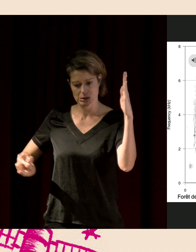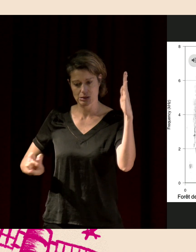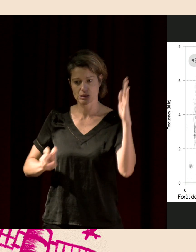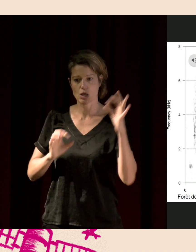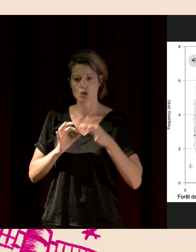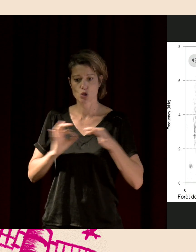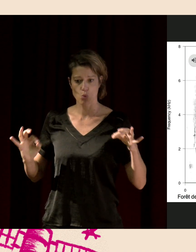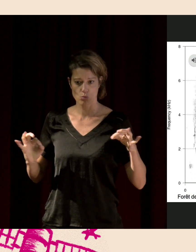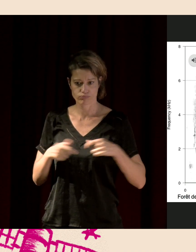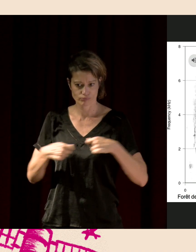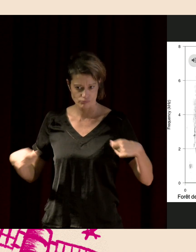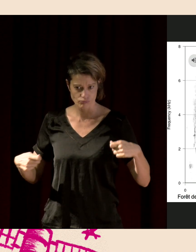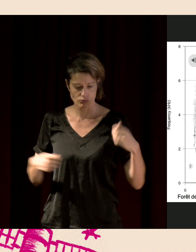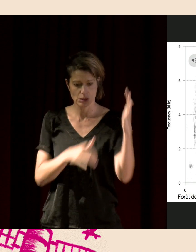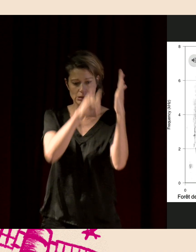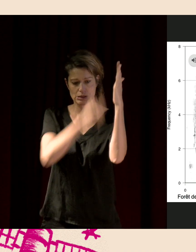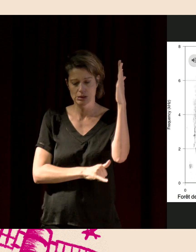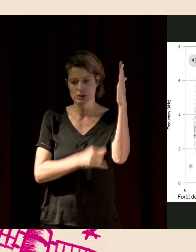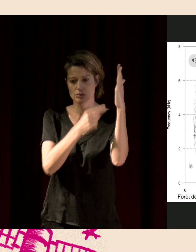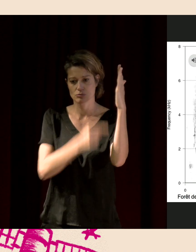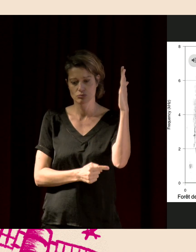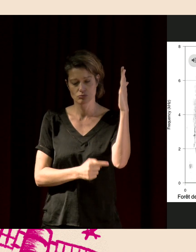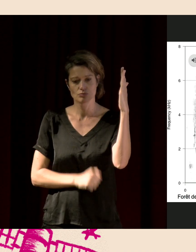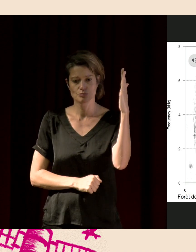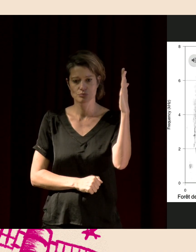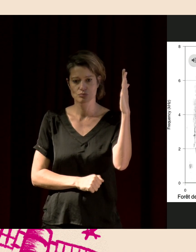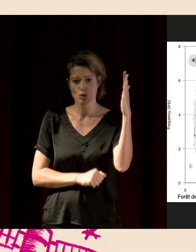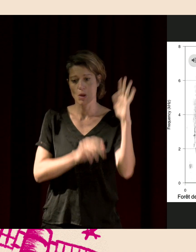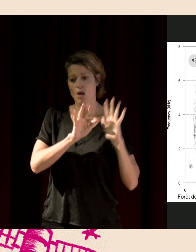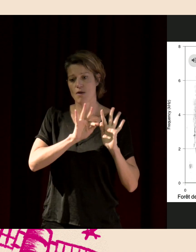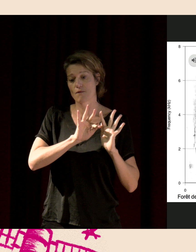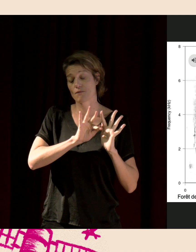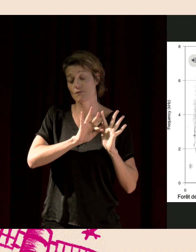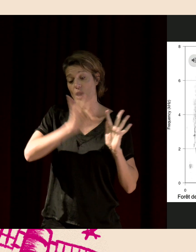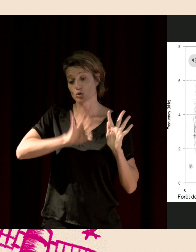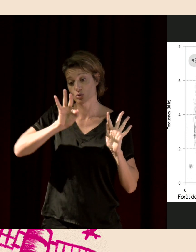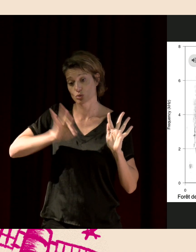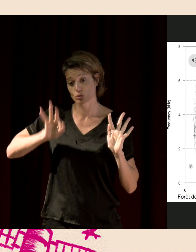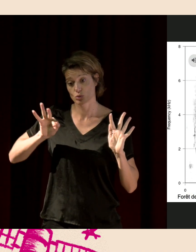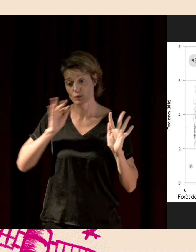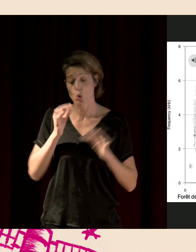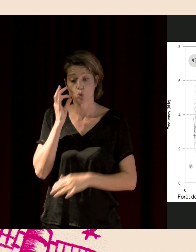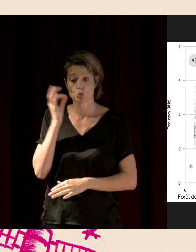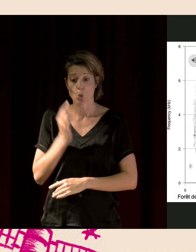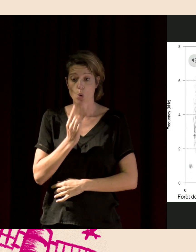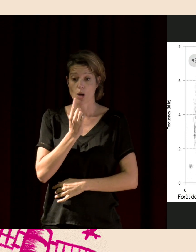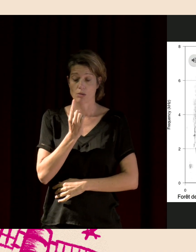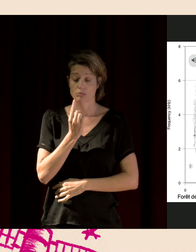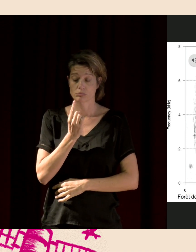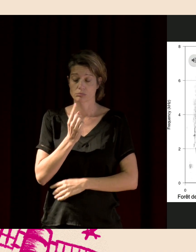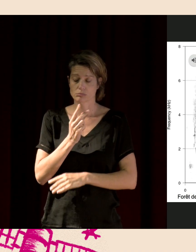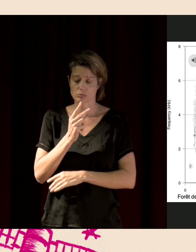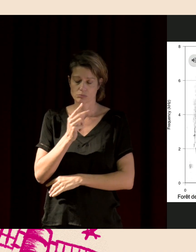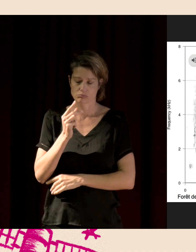'enregistrement. Et puis, sur l'axe vertical des Y, ce sont les fréquences. C'est-dire que les sons graves sont en bas et les sons aigus sont en haut.